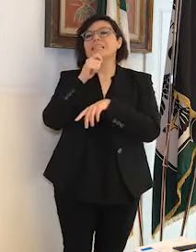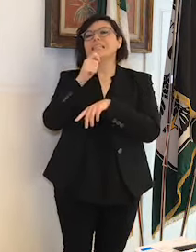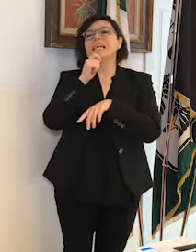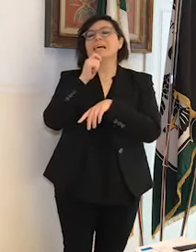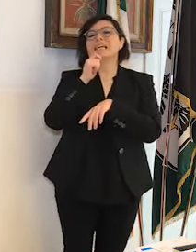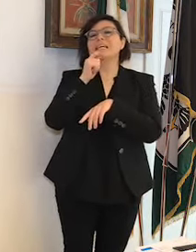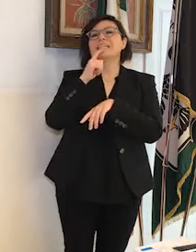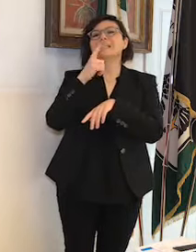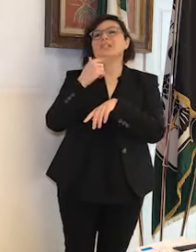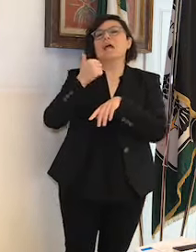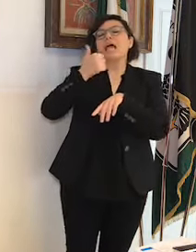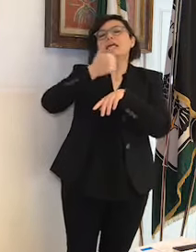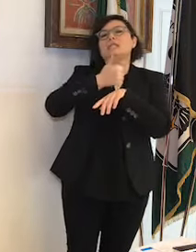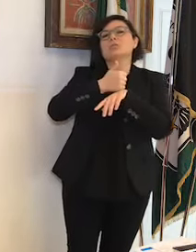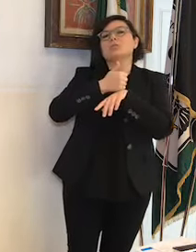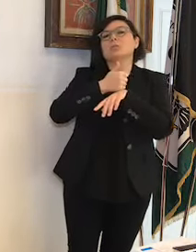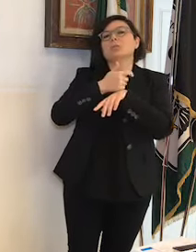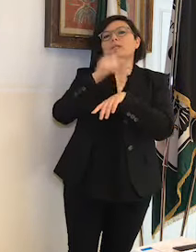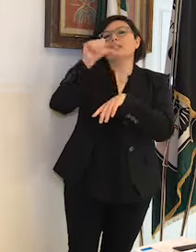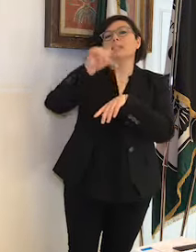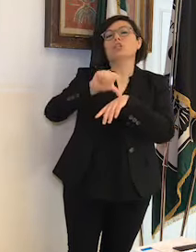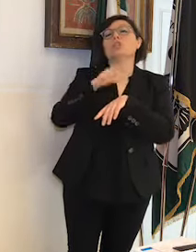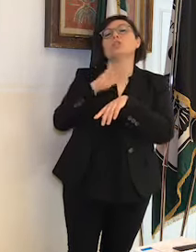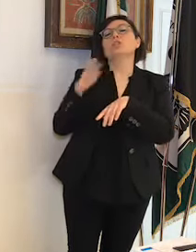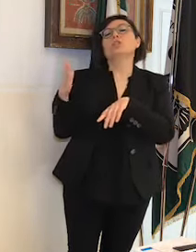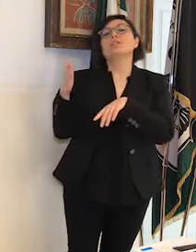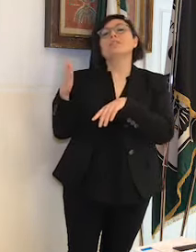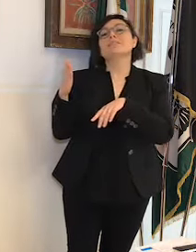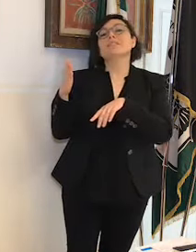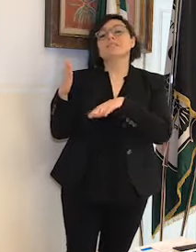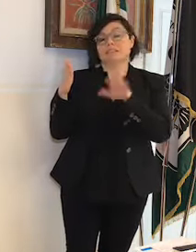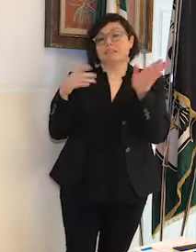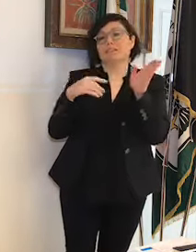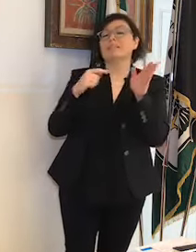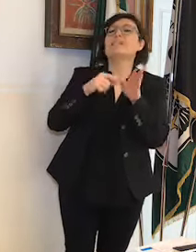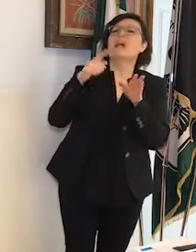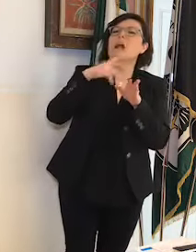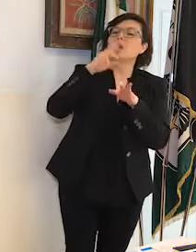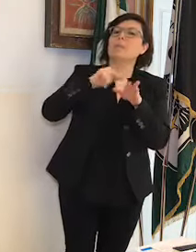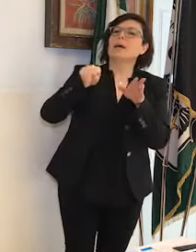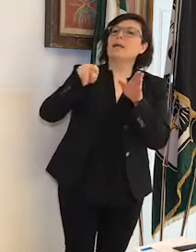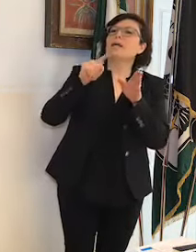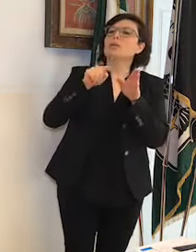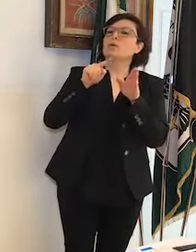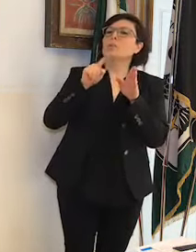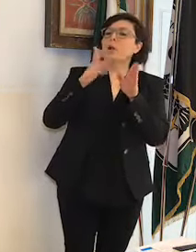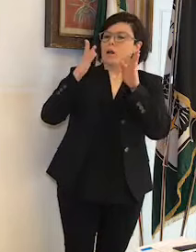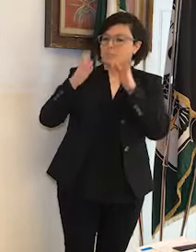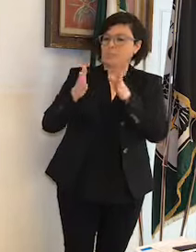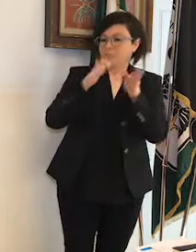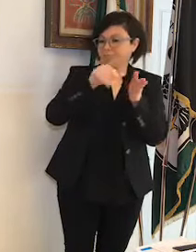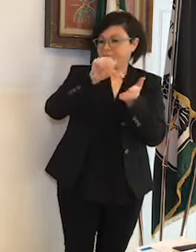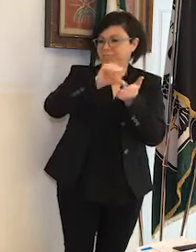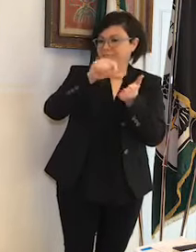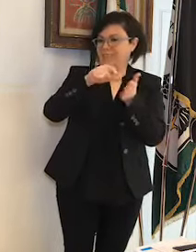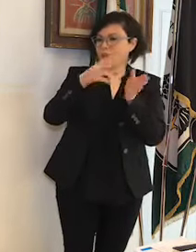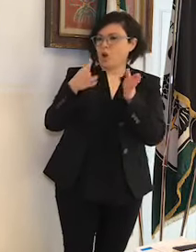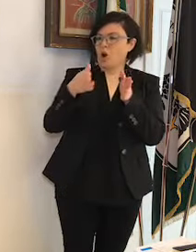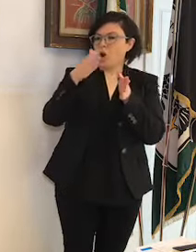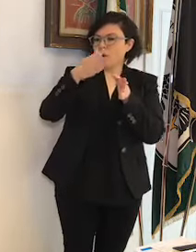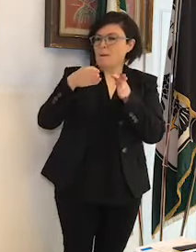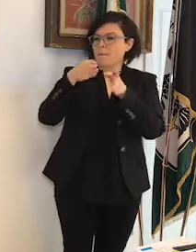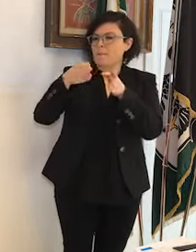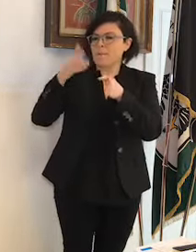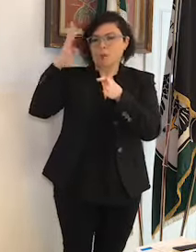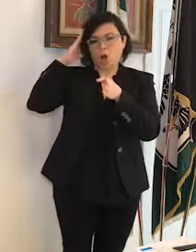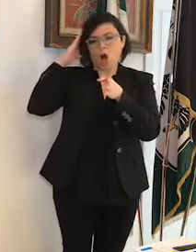esponenti del centro-sinistra che hanno paventato lo spostamento di alcuni reparti ospedalieri in provincia per far posto posti di letto Covid